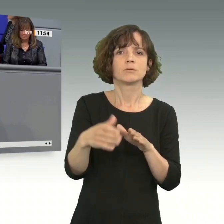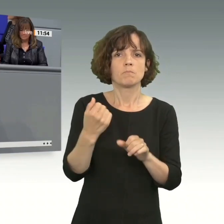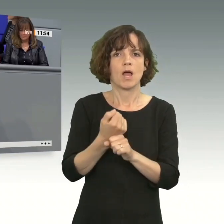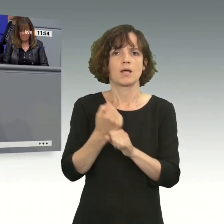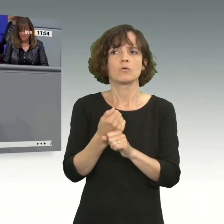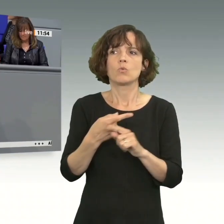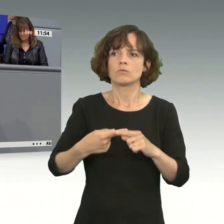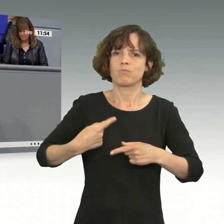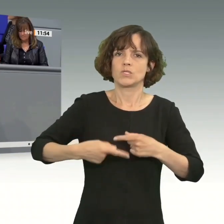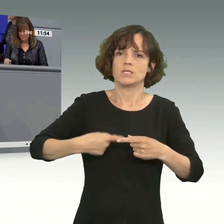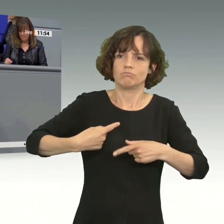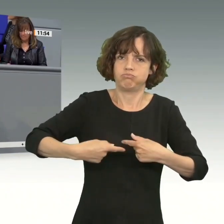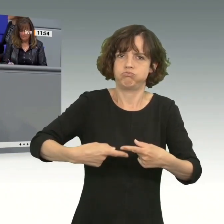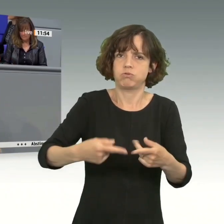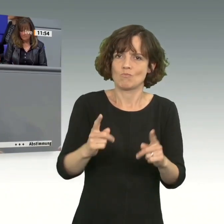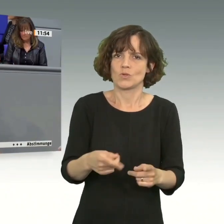voranbringen, meine Damen und Herren.